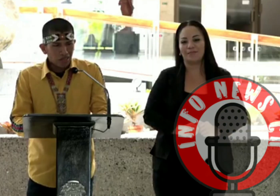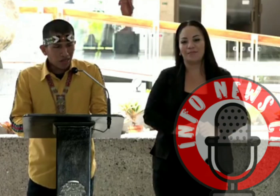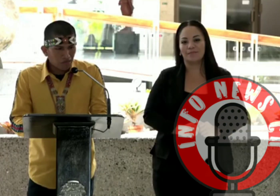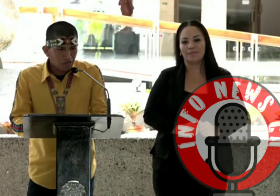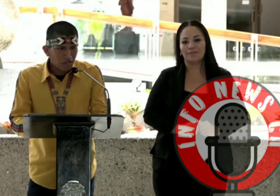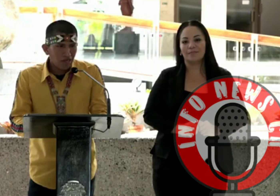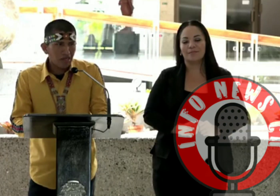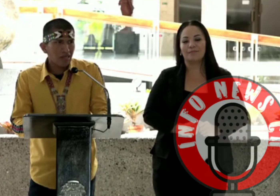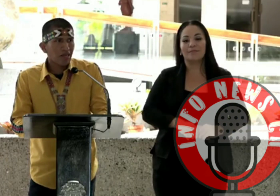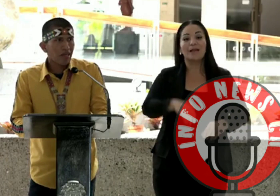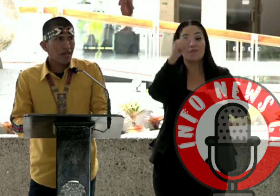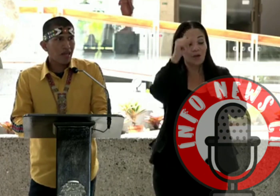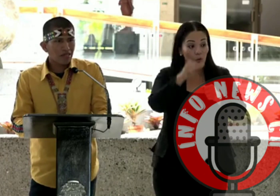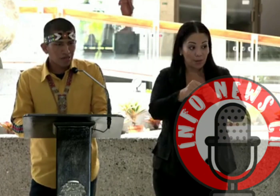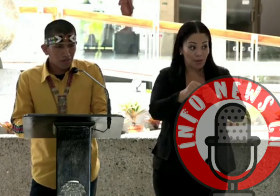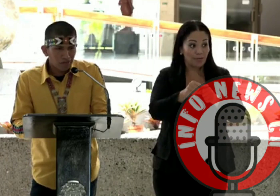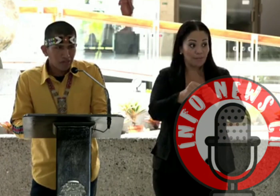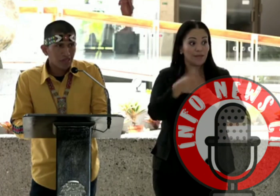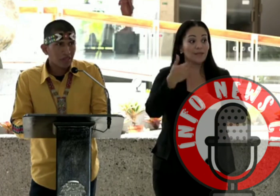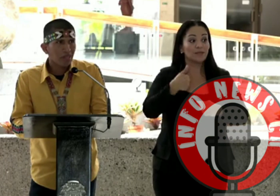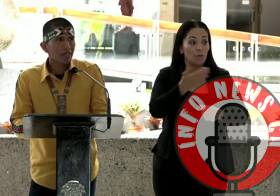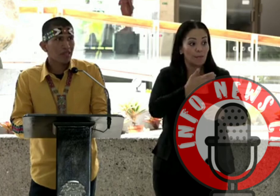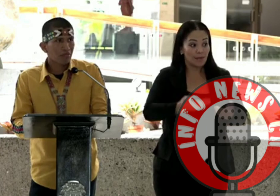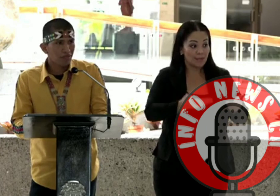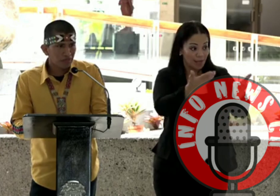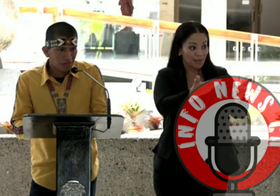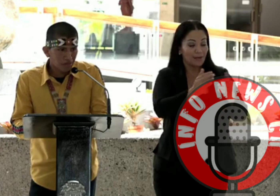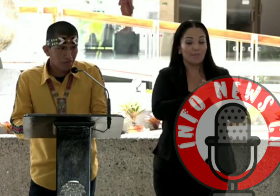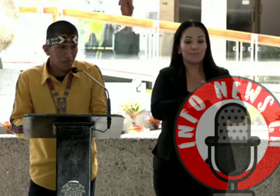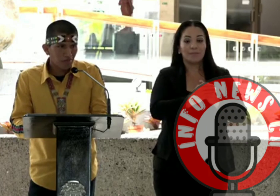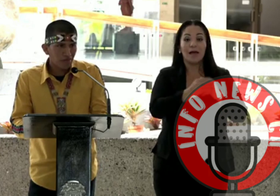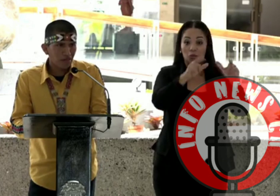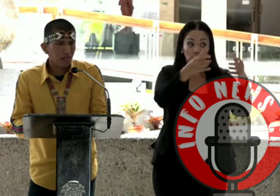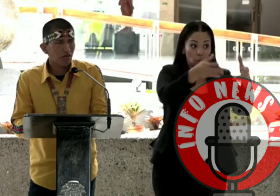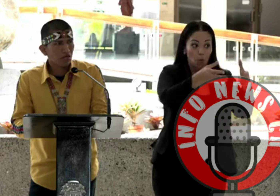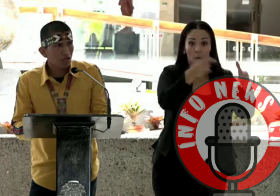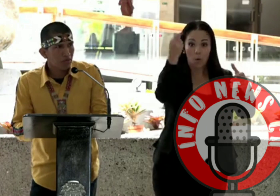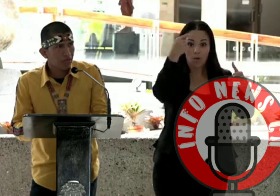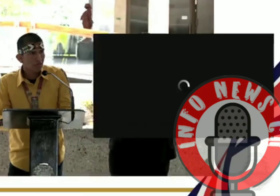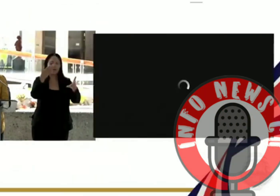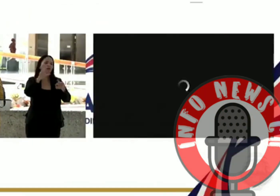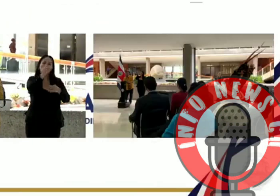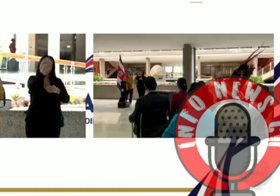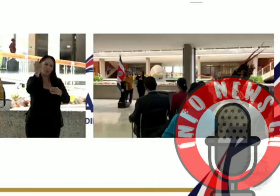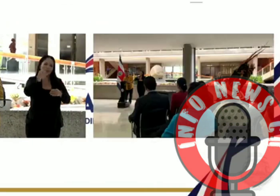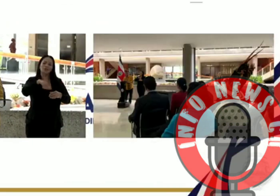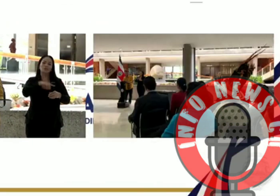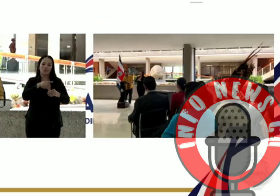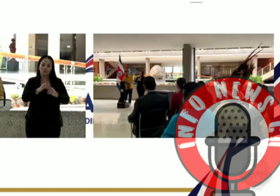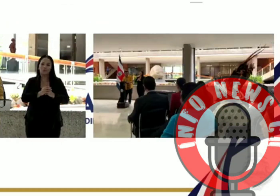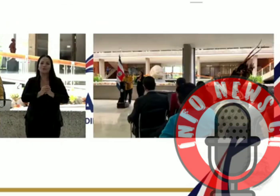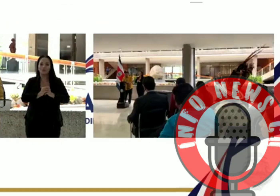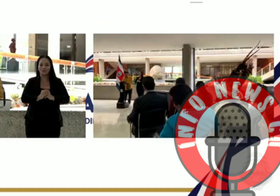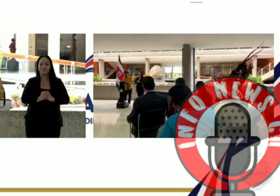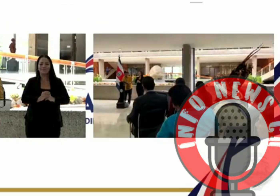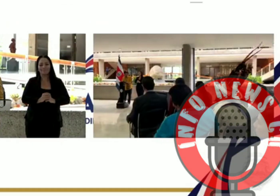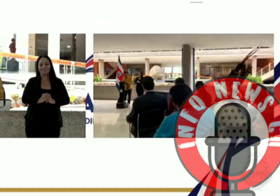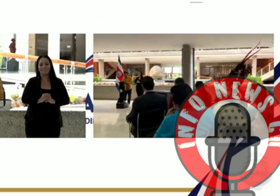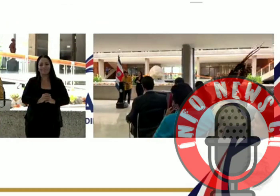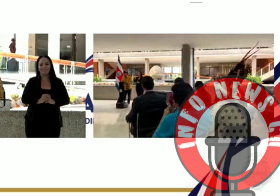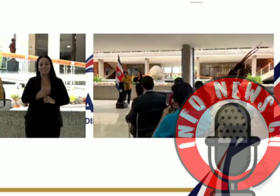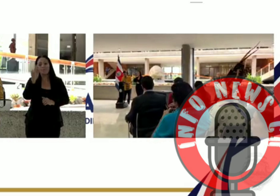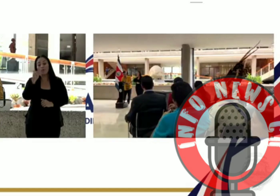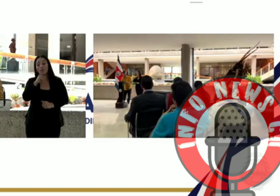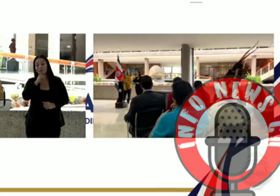Y recordarle al señor presidente y a su administración que no nos olviden, así como dicen, porque